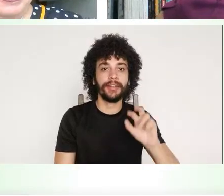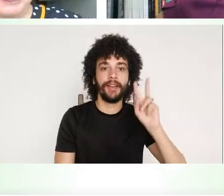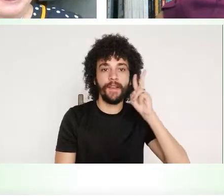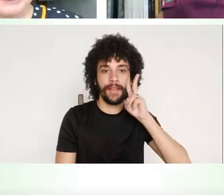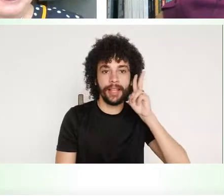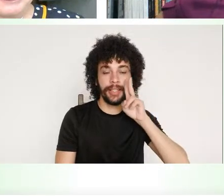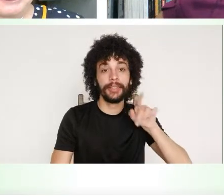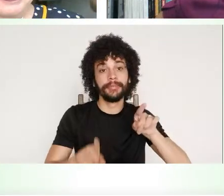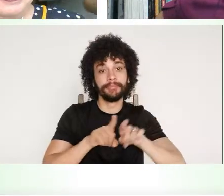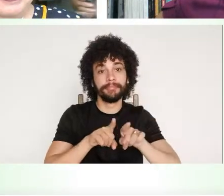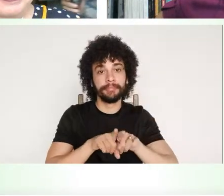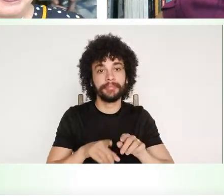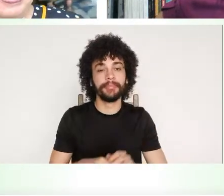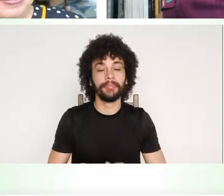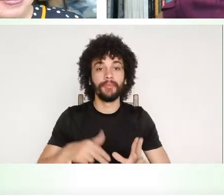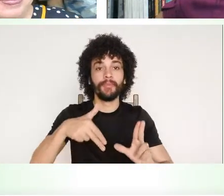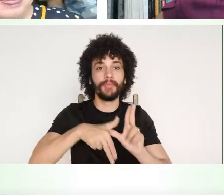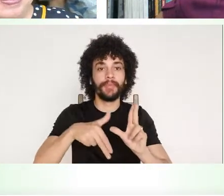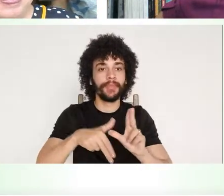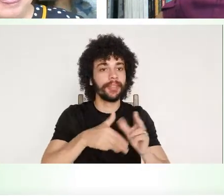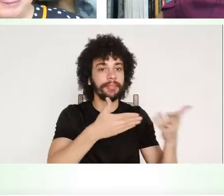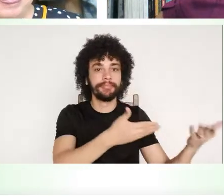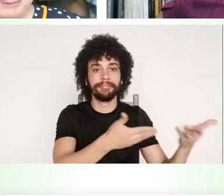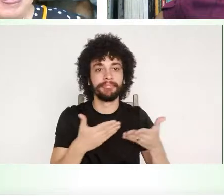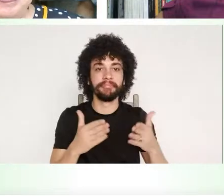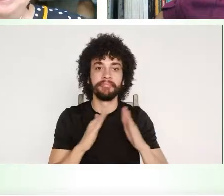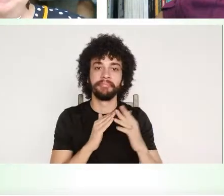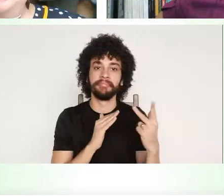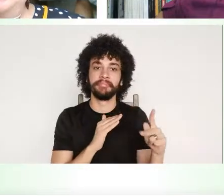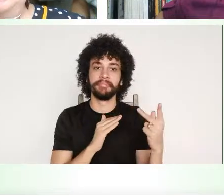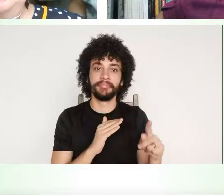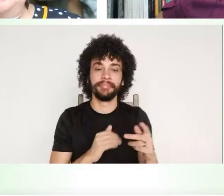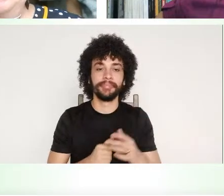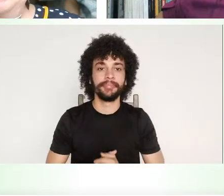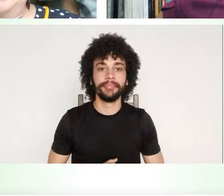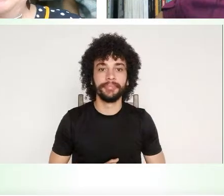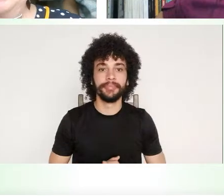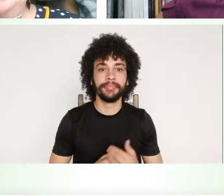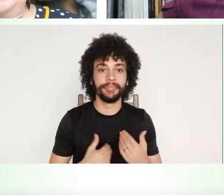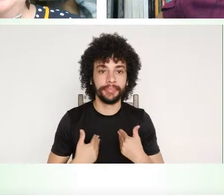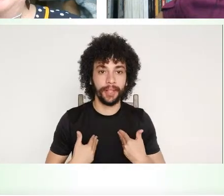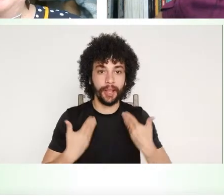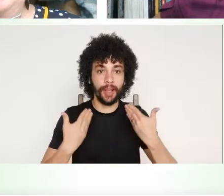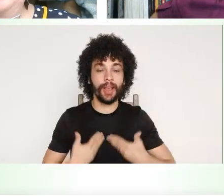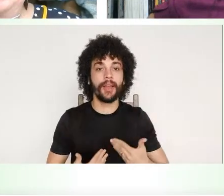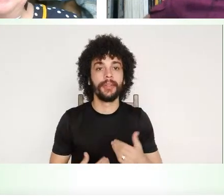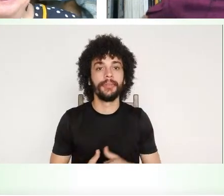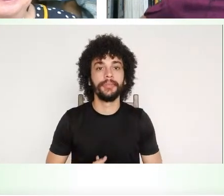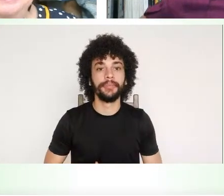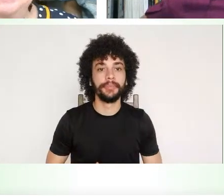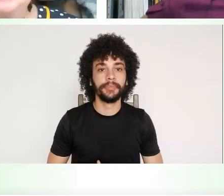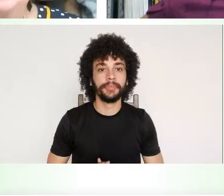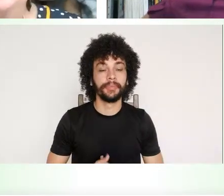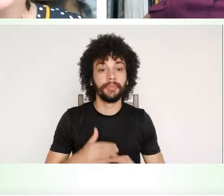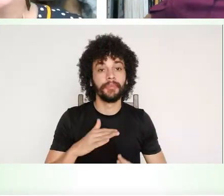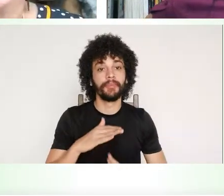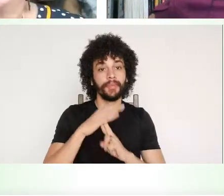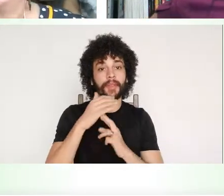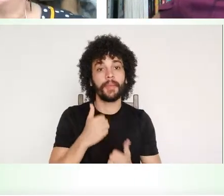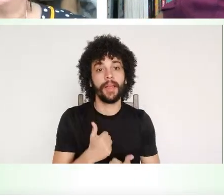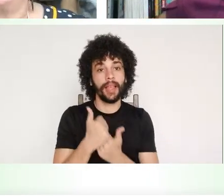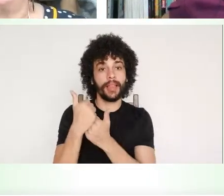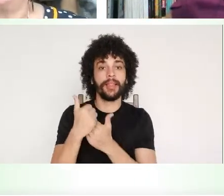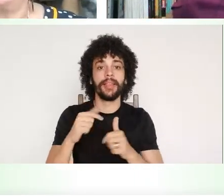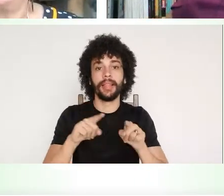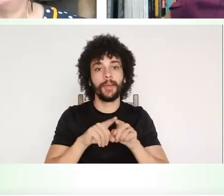A Unifespa é a sua casa, professora, eu, em nome da pró-reitoria, da pró-reitora,